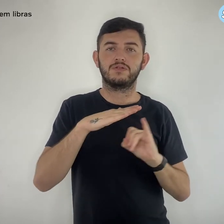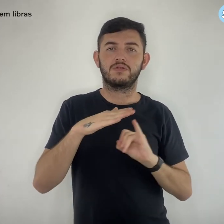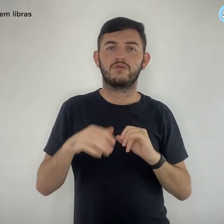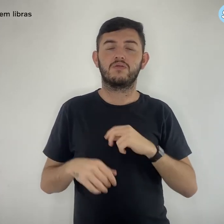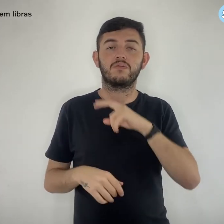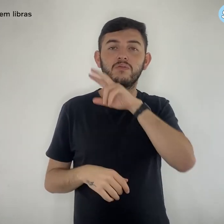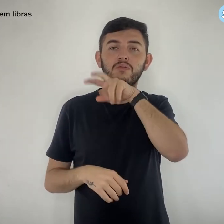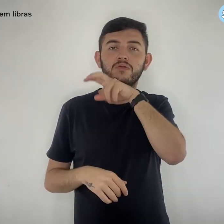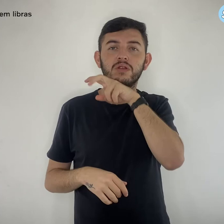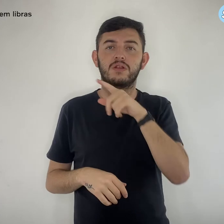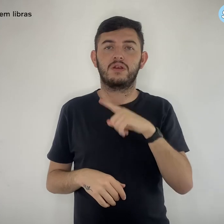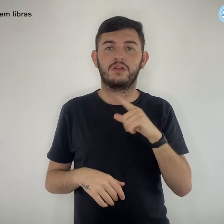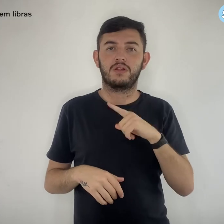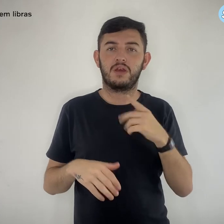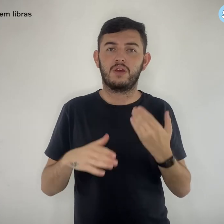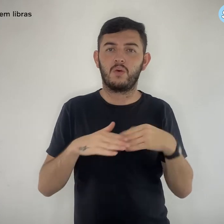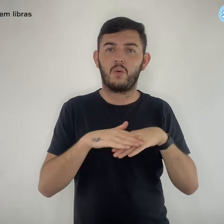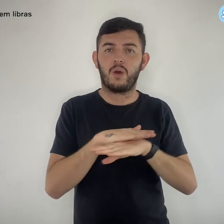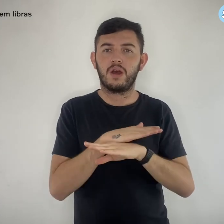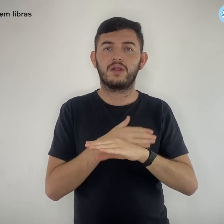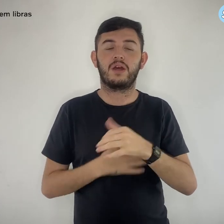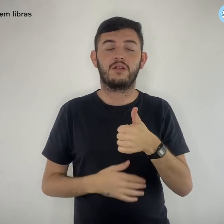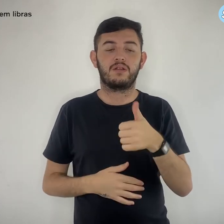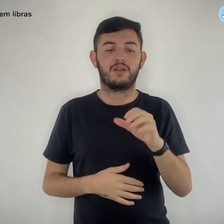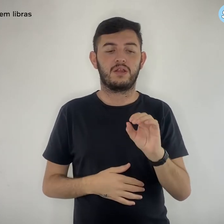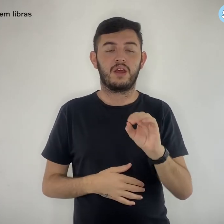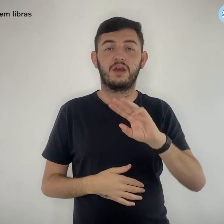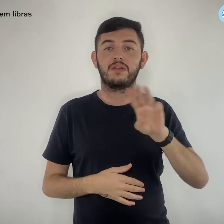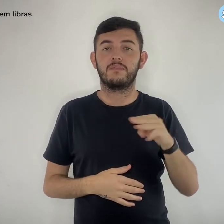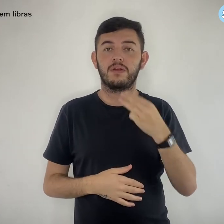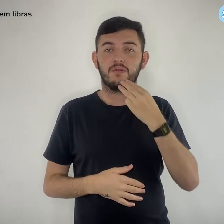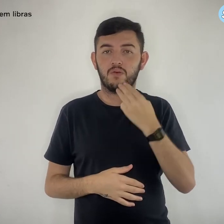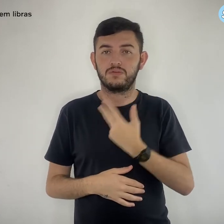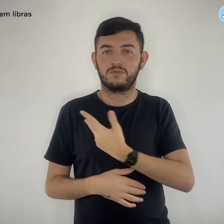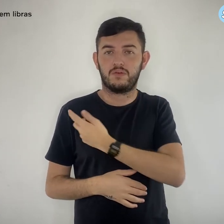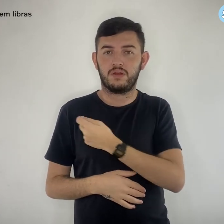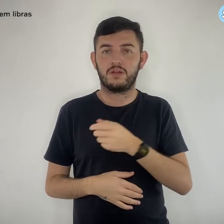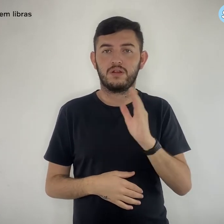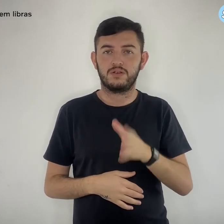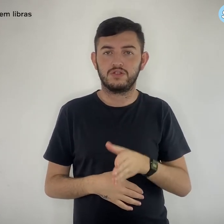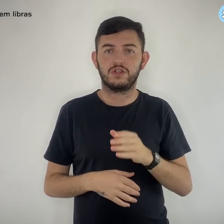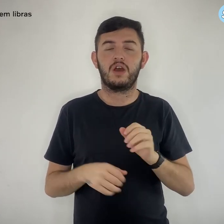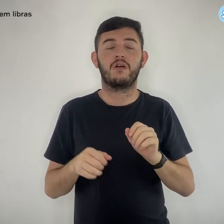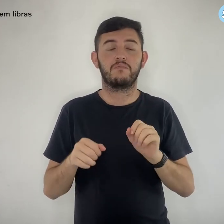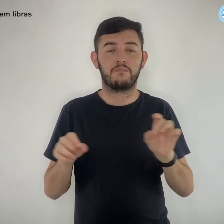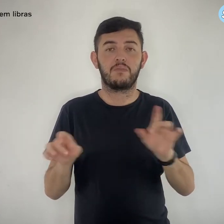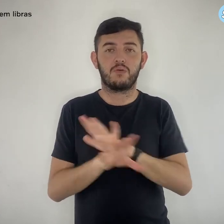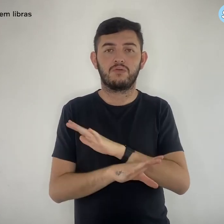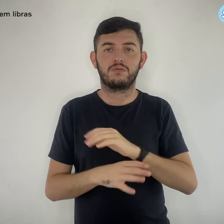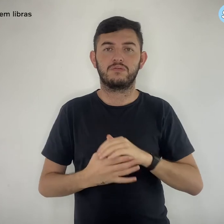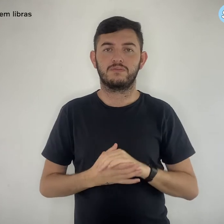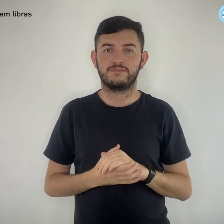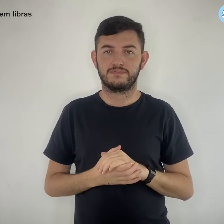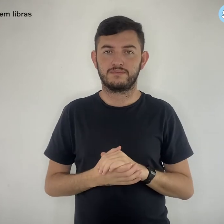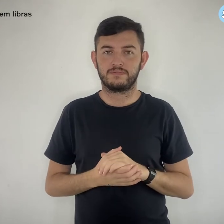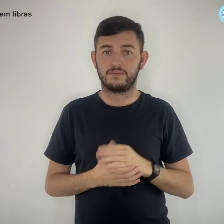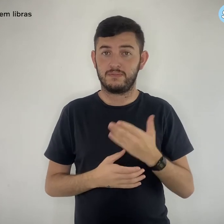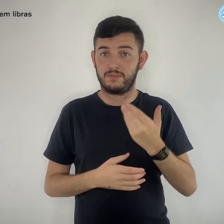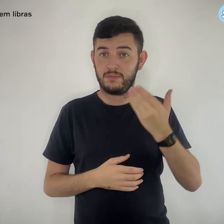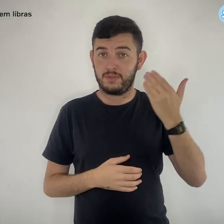Instituto Butantan tem armazenado 10 milhões de doses prontas. Anteriormente,